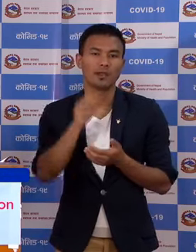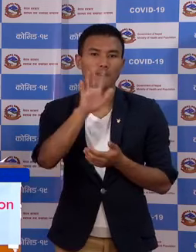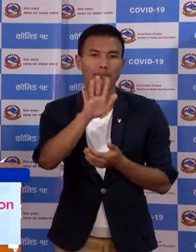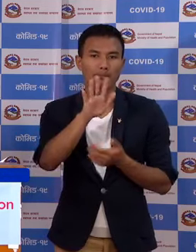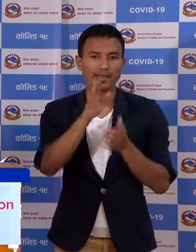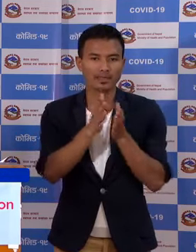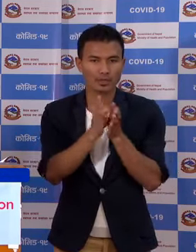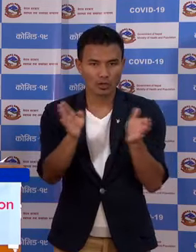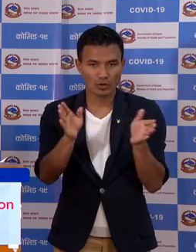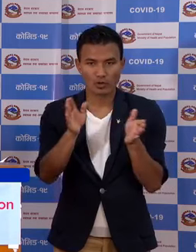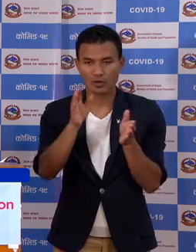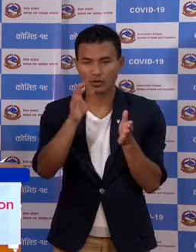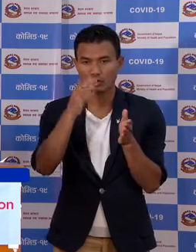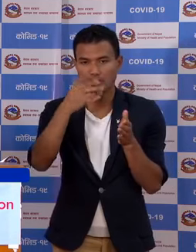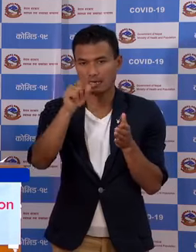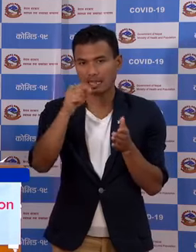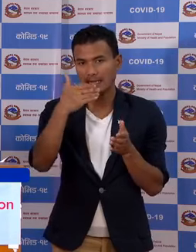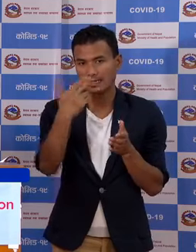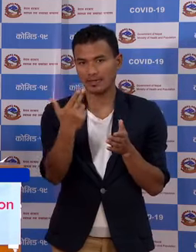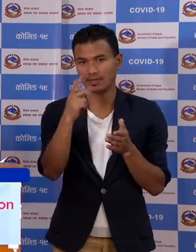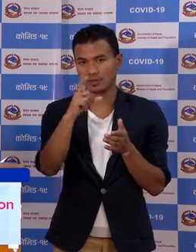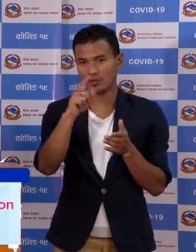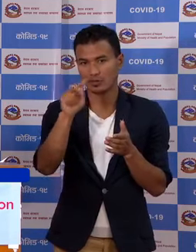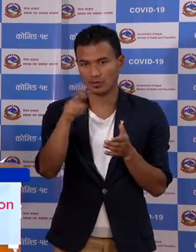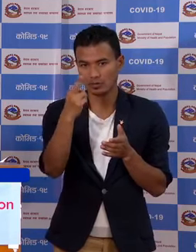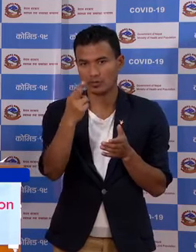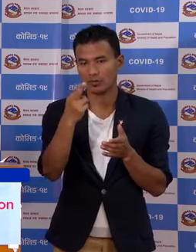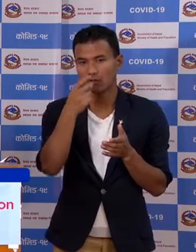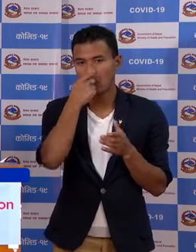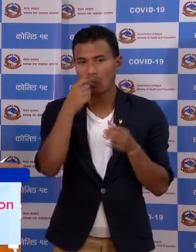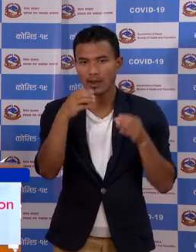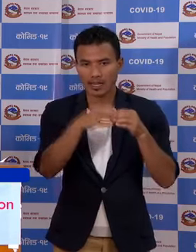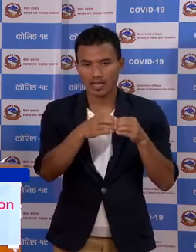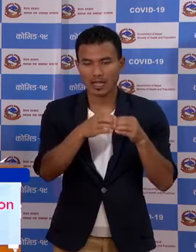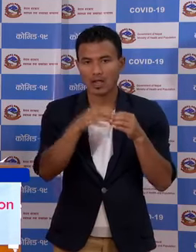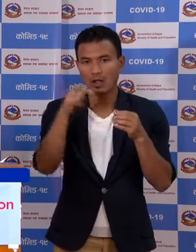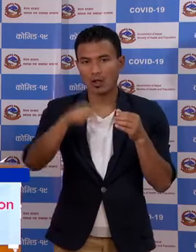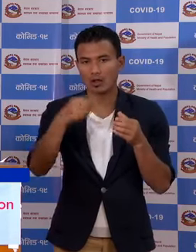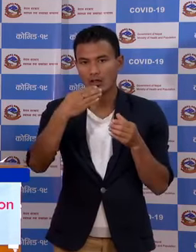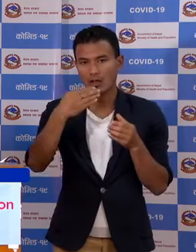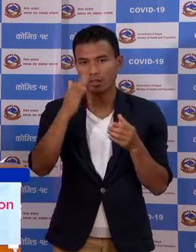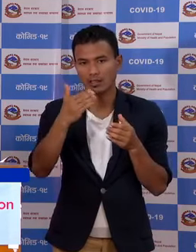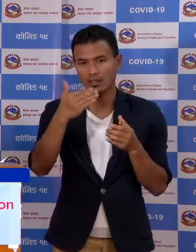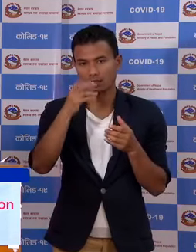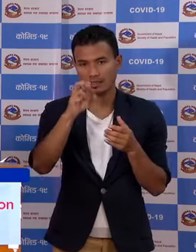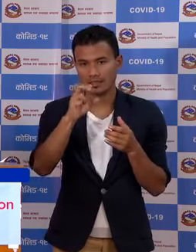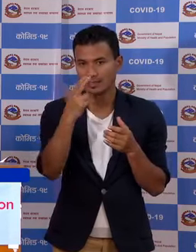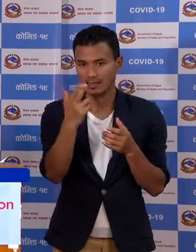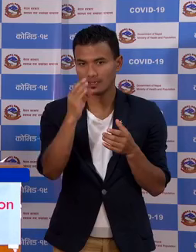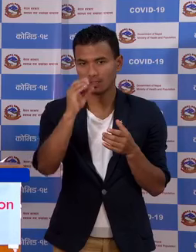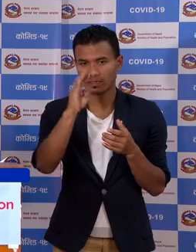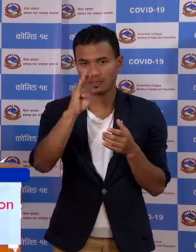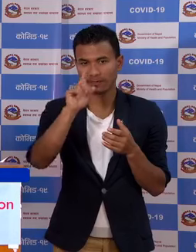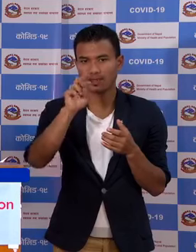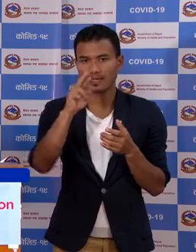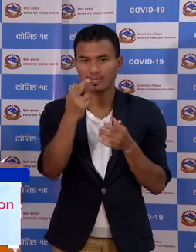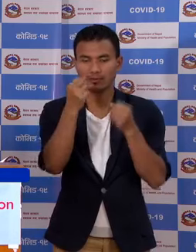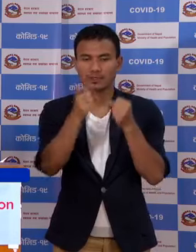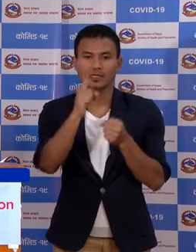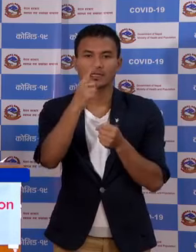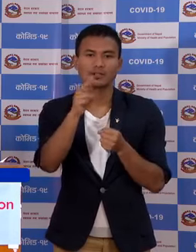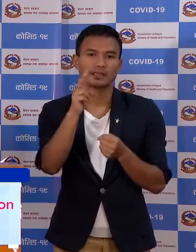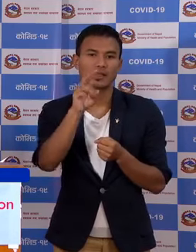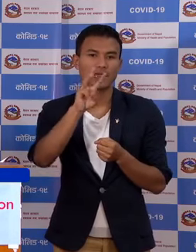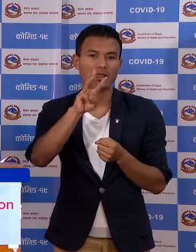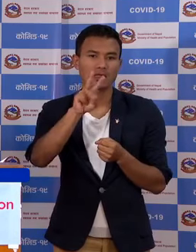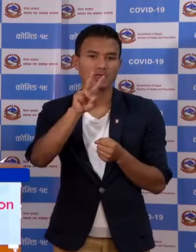पास्थर लाली खरक गाउपालीका हाल हल्दिवारी क्वारेंटेन मार अनुबायको एक जना 23